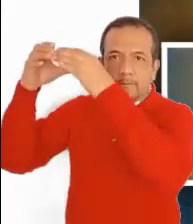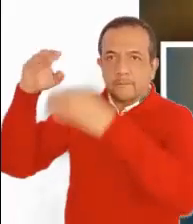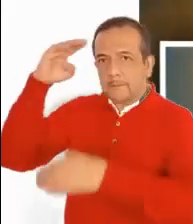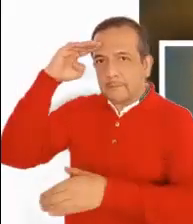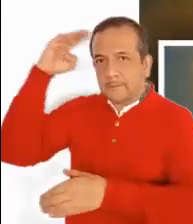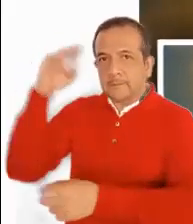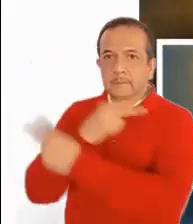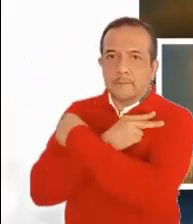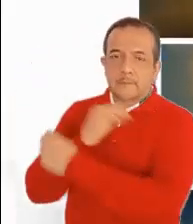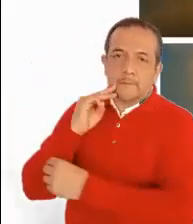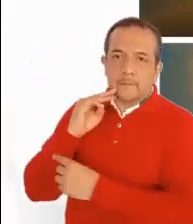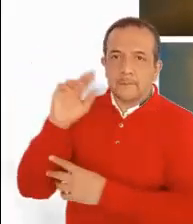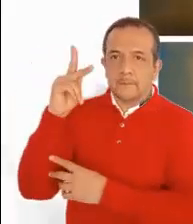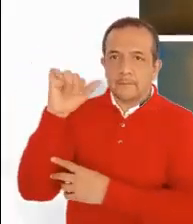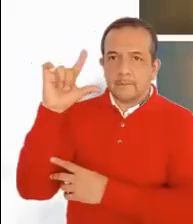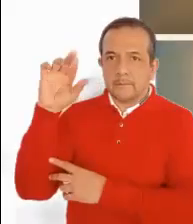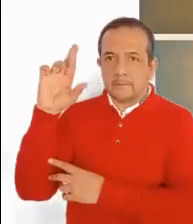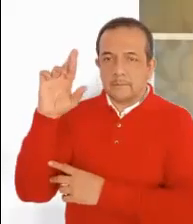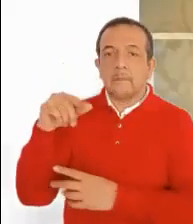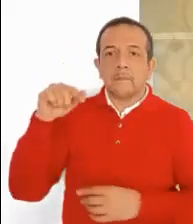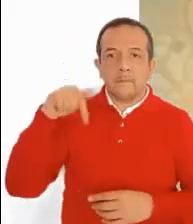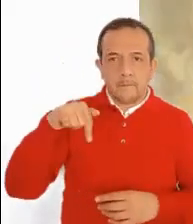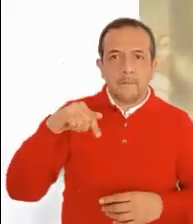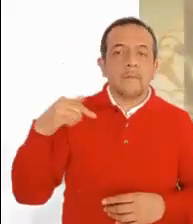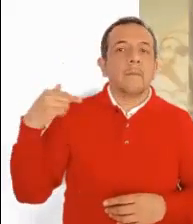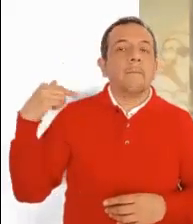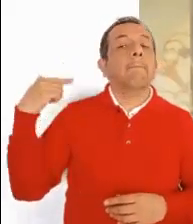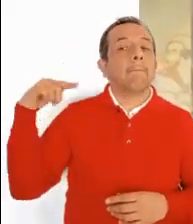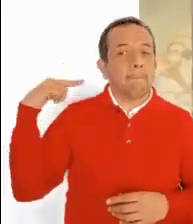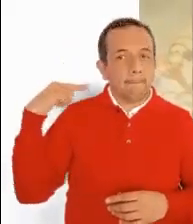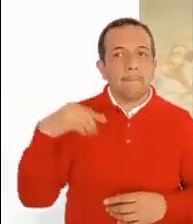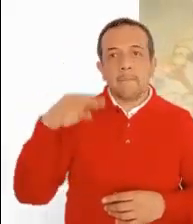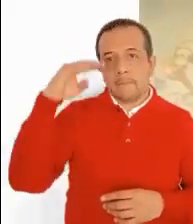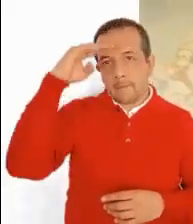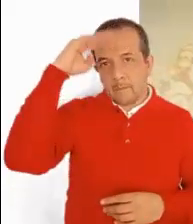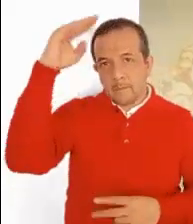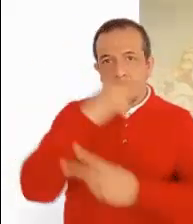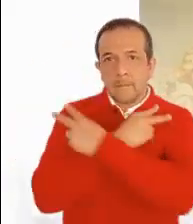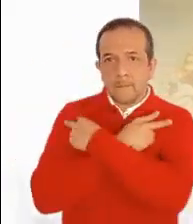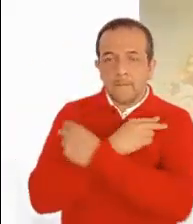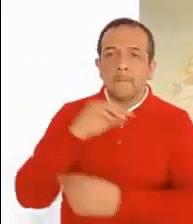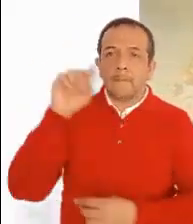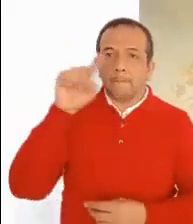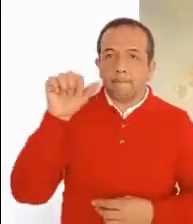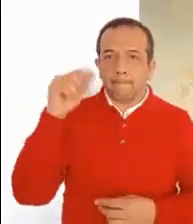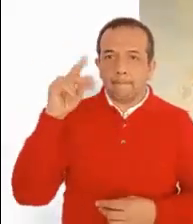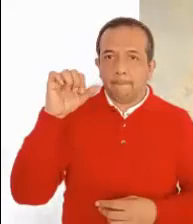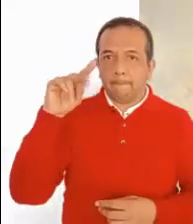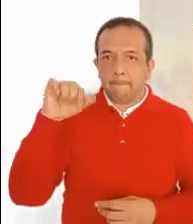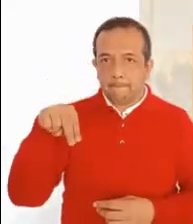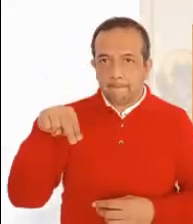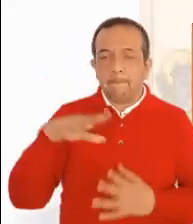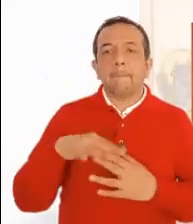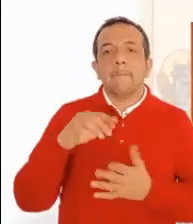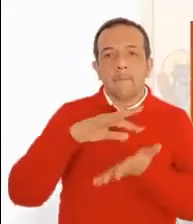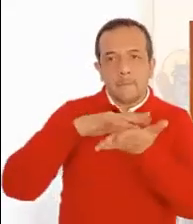Pilar, en la Quiriócesis de Guadalajara, a Nuestra Señora de San Popa. Escuchemos